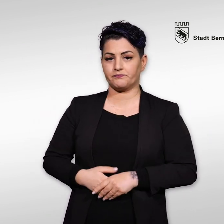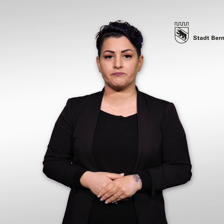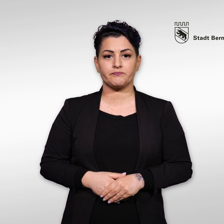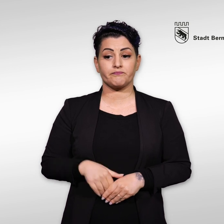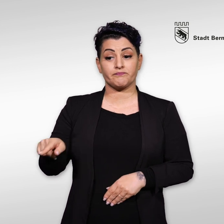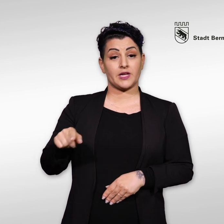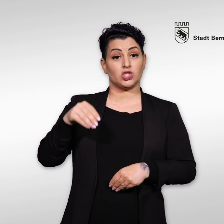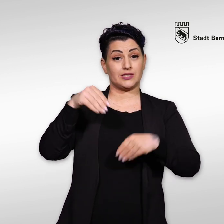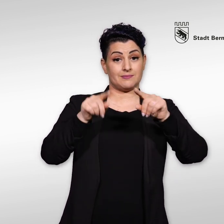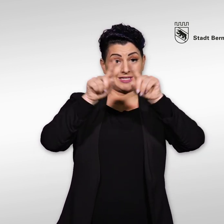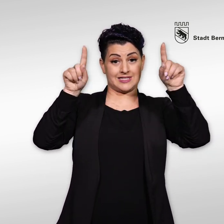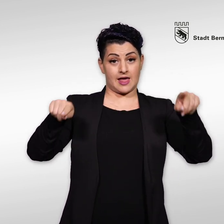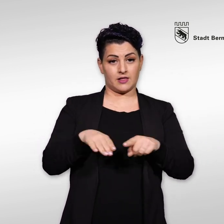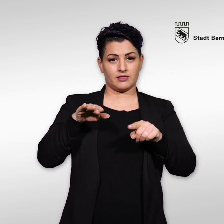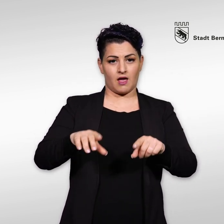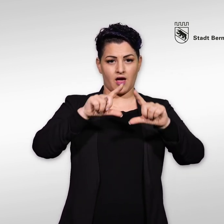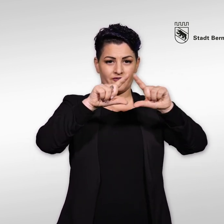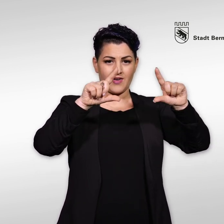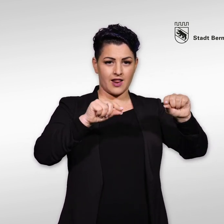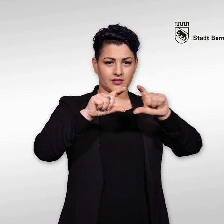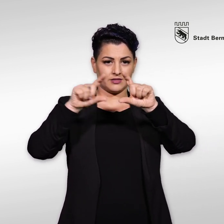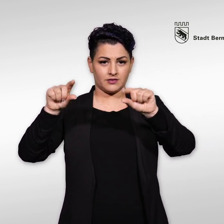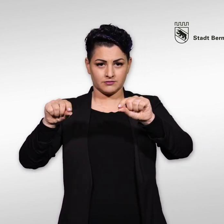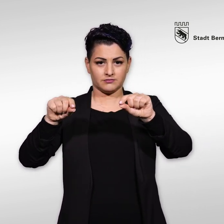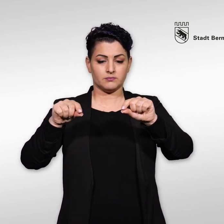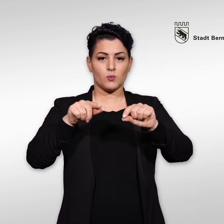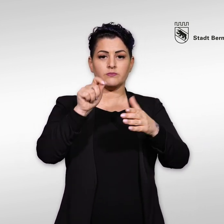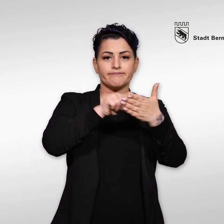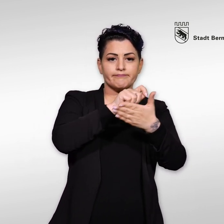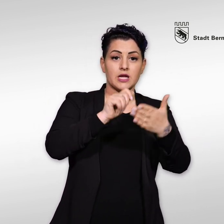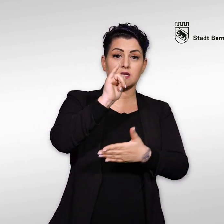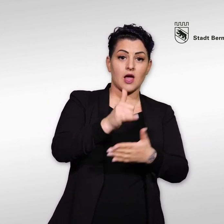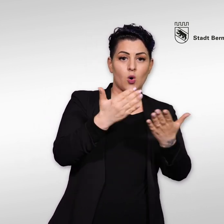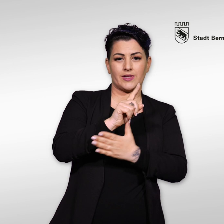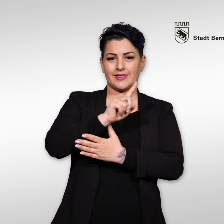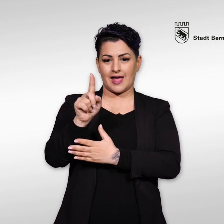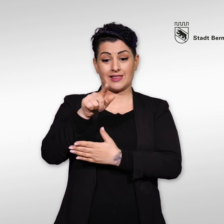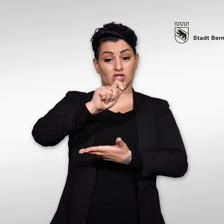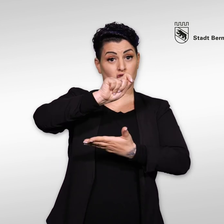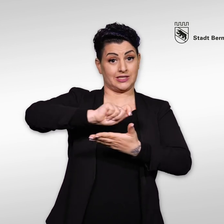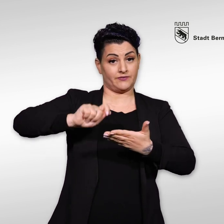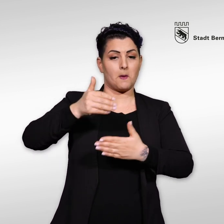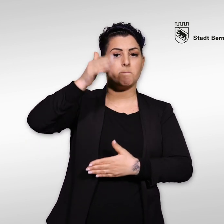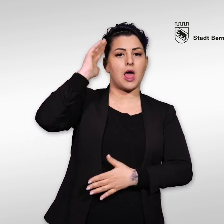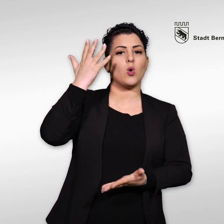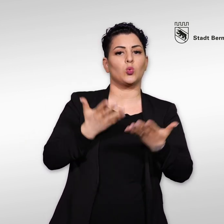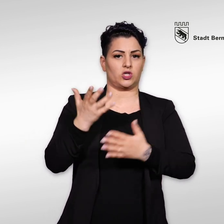Mit einem blauen oder schwarzen Stift können Sie nun das Feld Ja oder das Feld Nein auf Ihrem Stimmzettel ankreuzen.